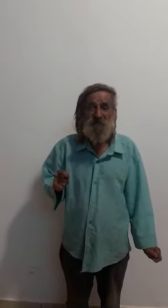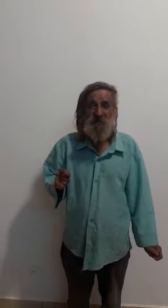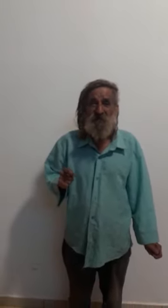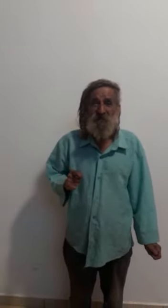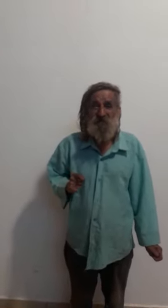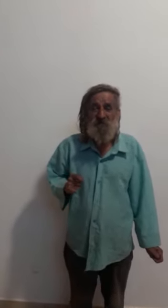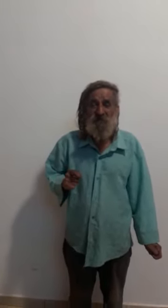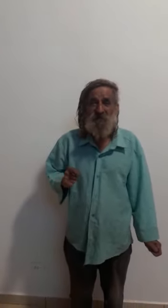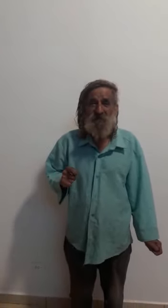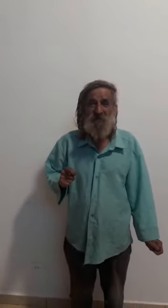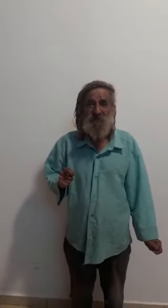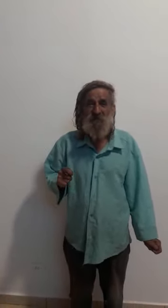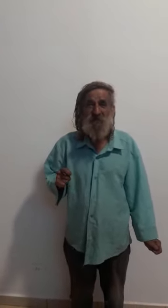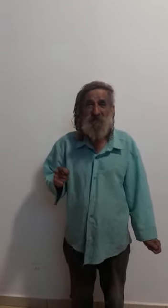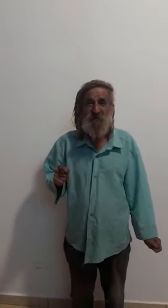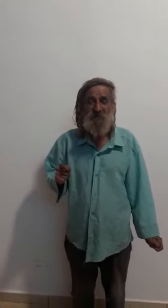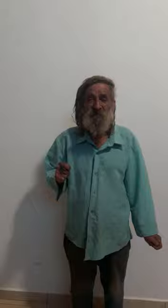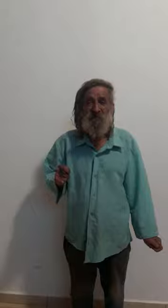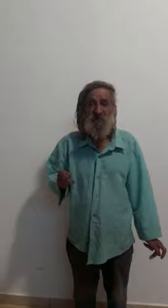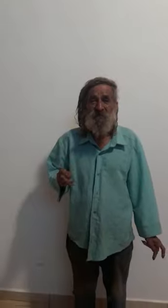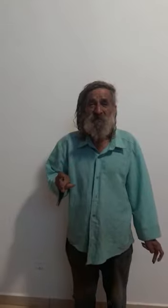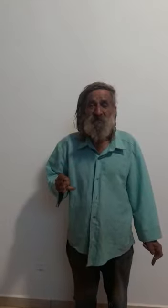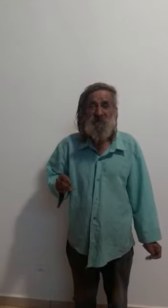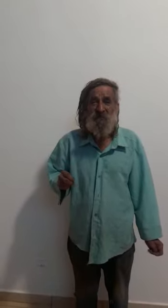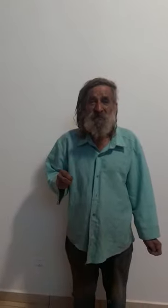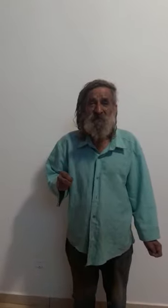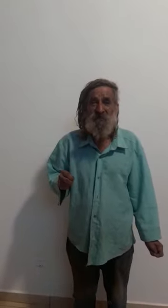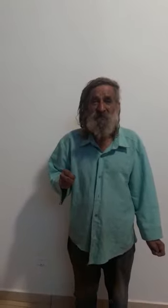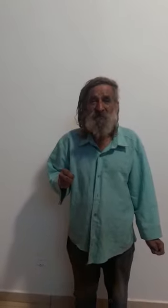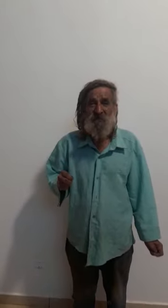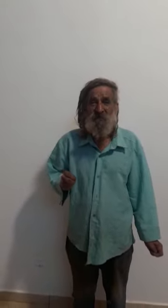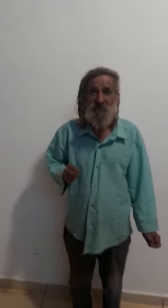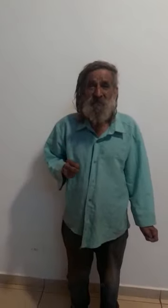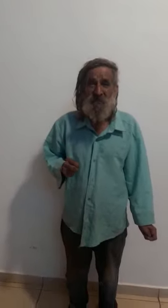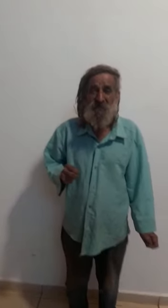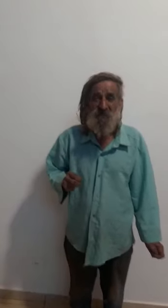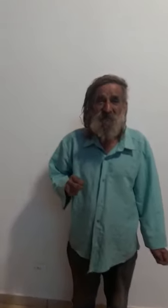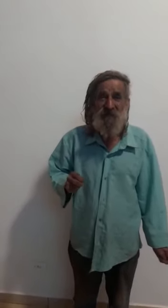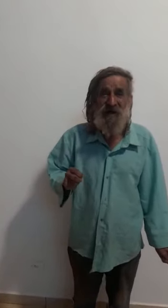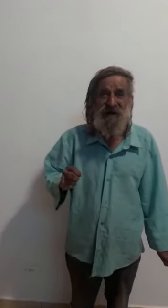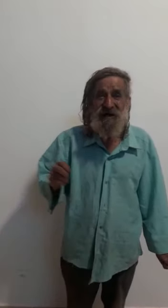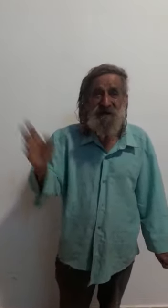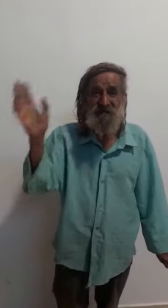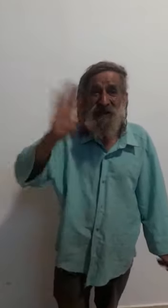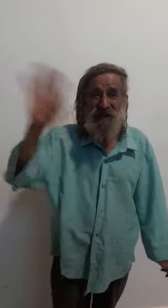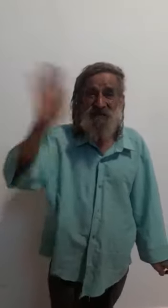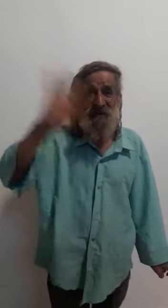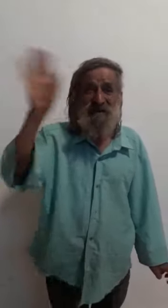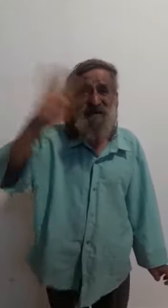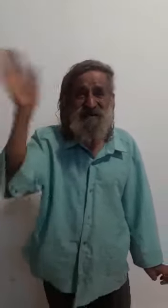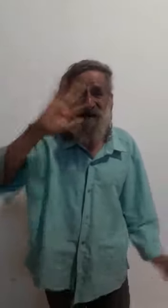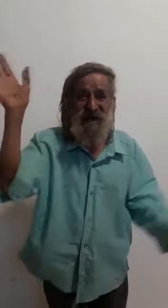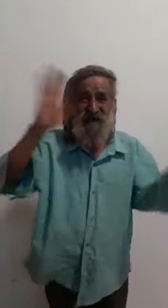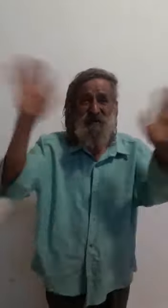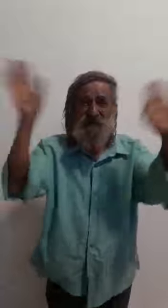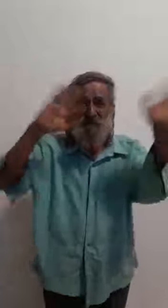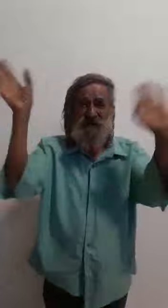lá pro blog do Farina, que é muito amigo dele, vai Eli, fala alguma coisa aí Farina, hello P,